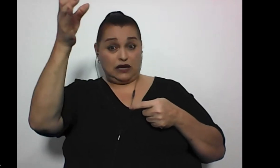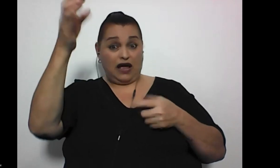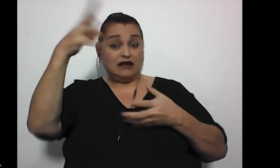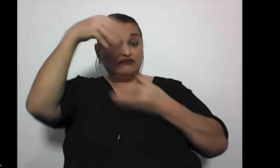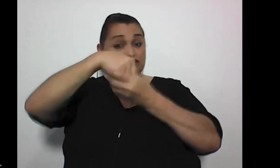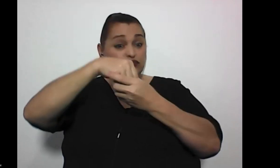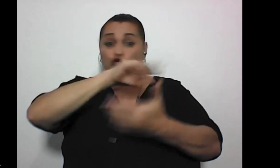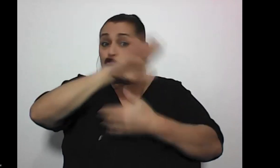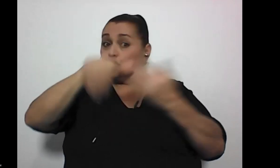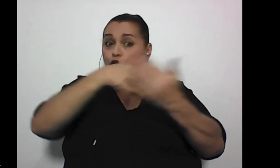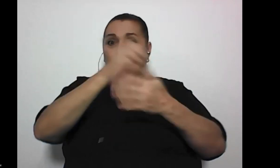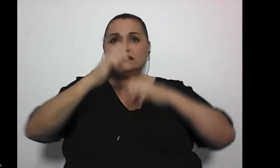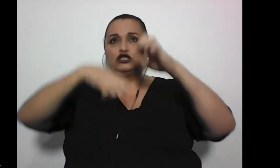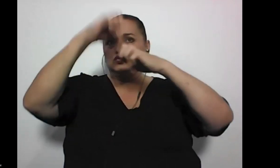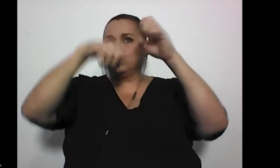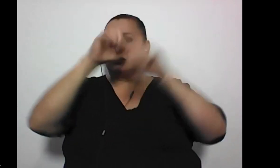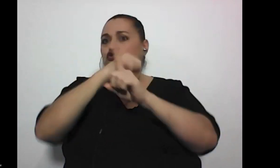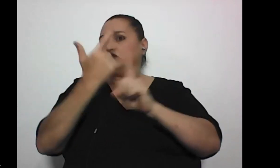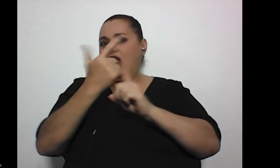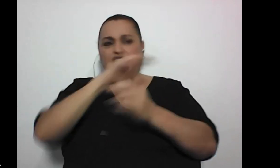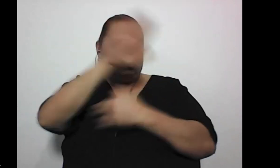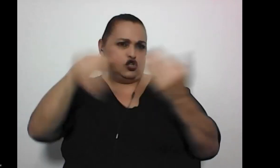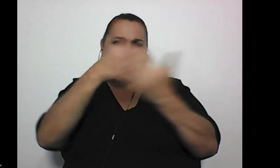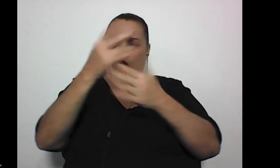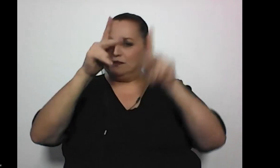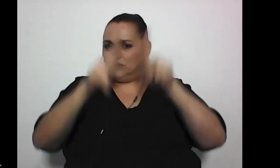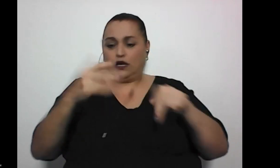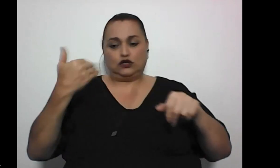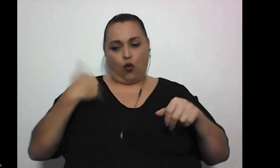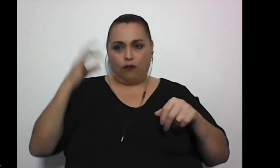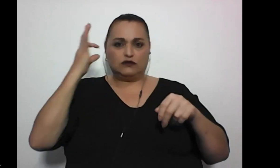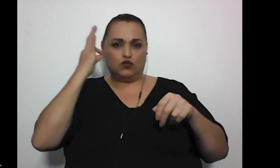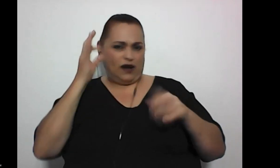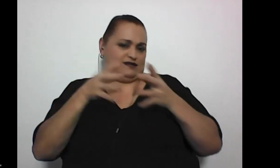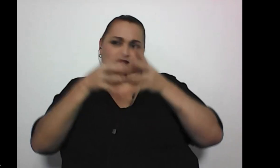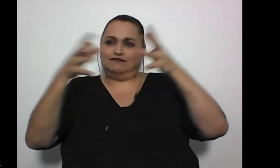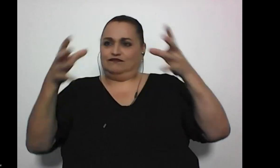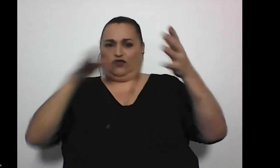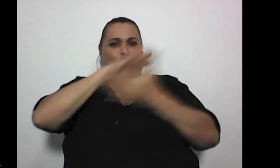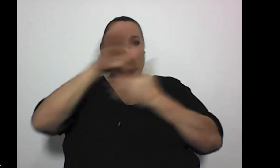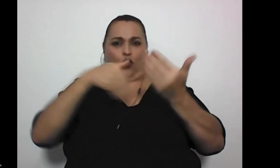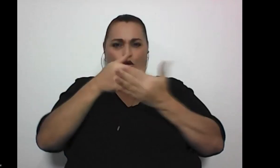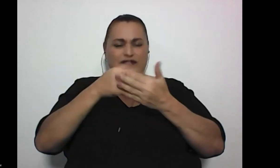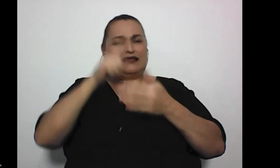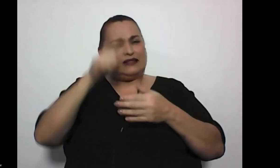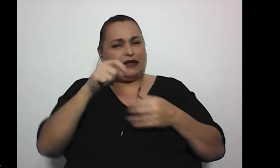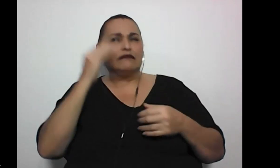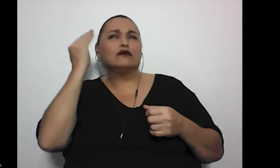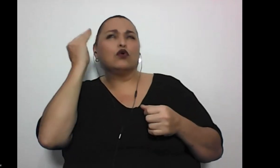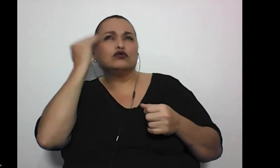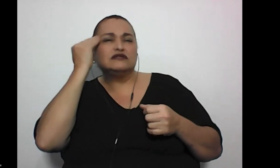estructuras sociales y todas las personas, hombres, mujeres, ¿verdad? y pasa por esa conciencia, por esa